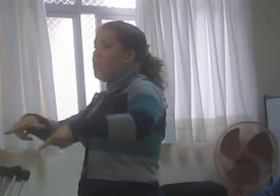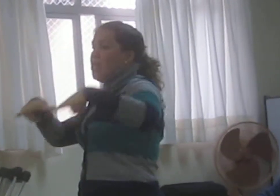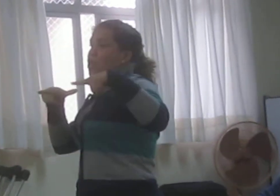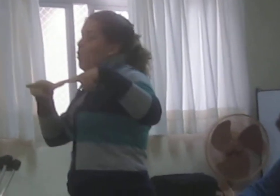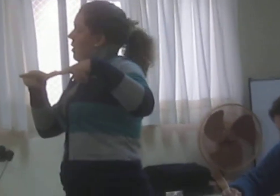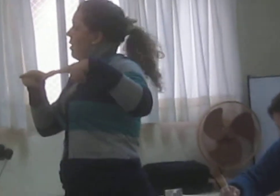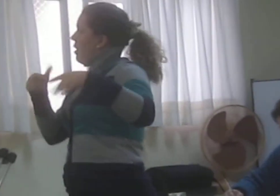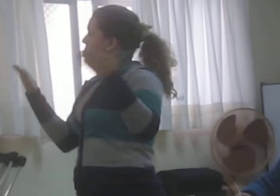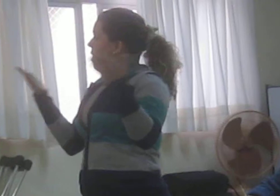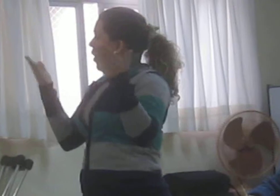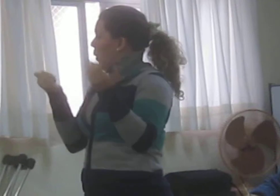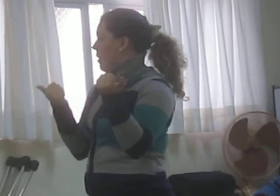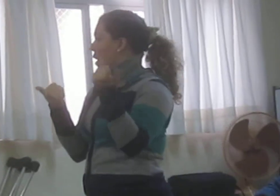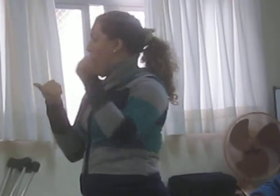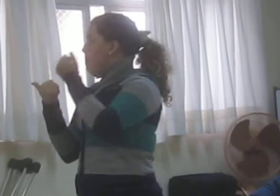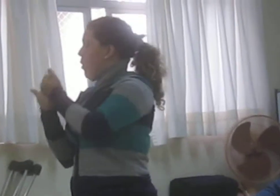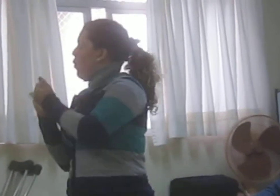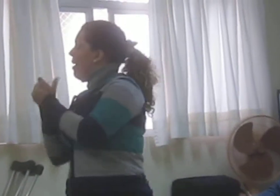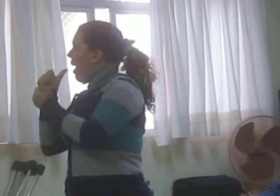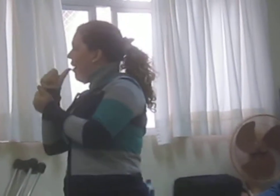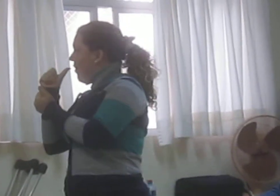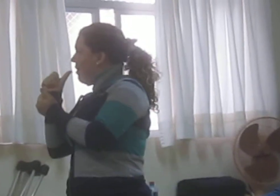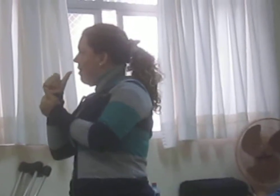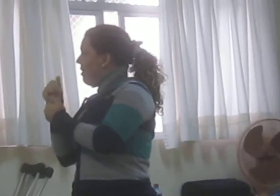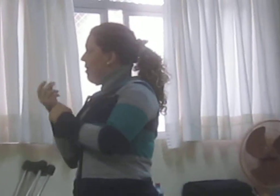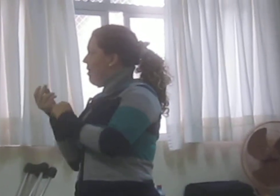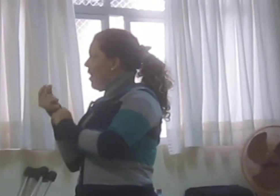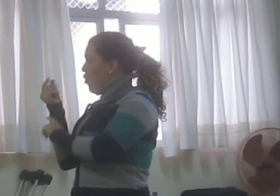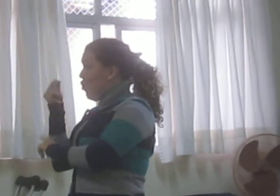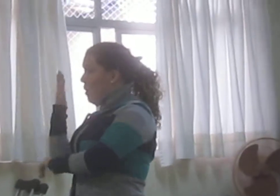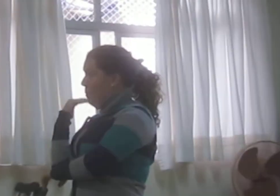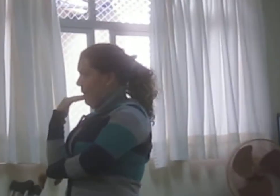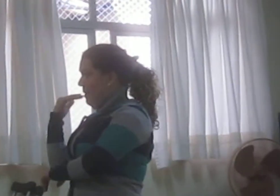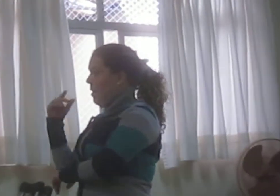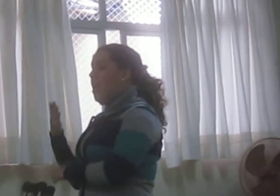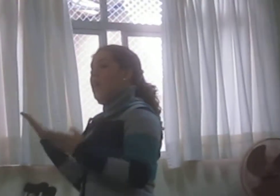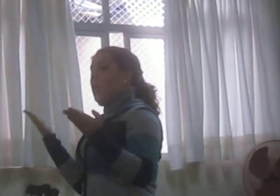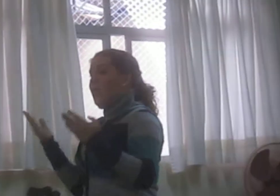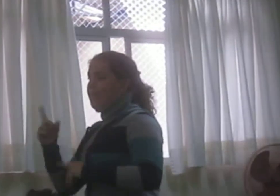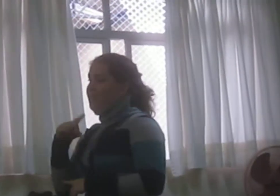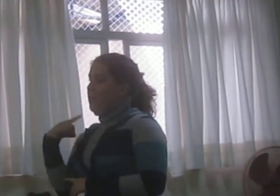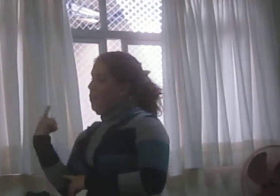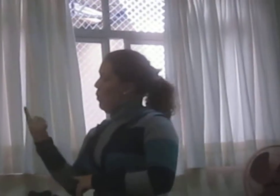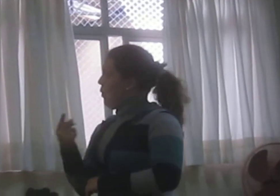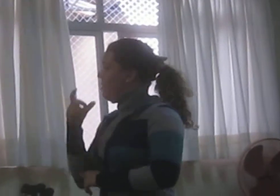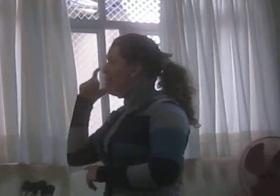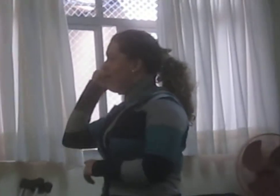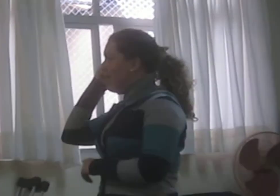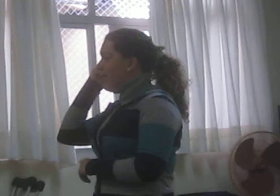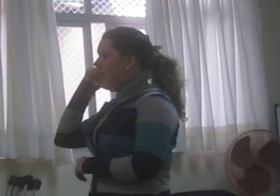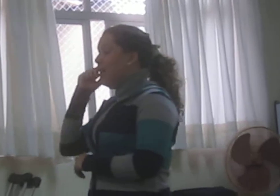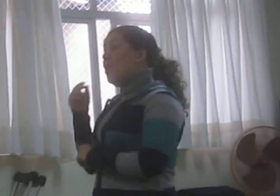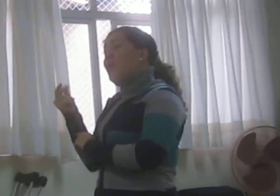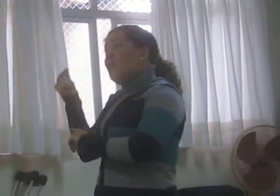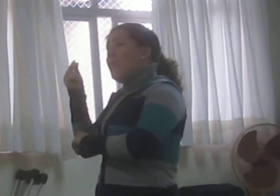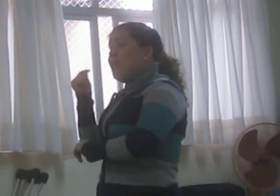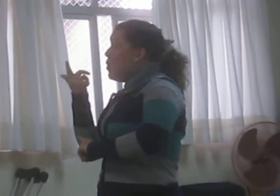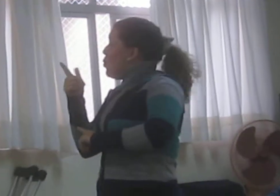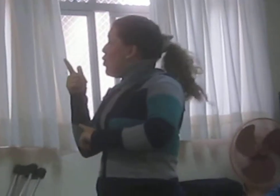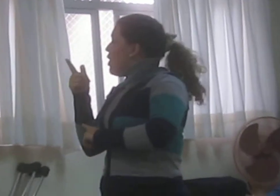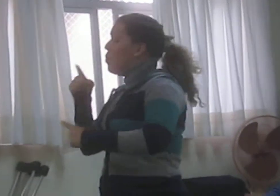nós éramos apoio da escolaridade. Então, nós não tínhamos o objetivo de certificar. O